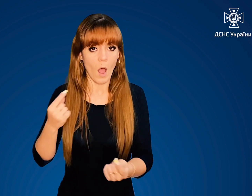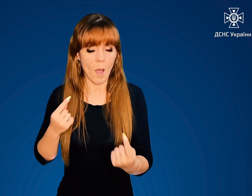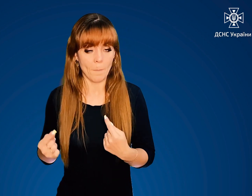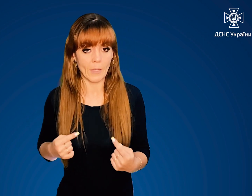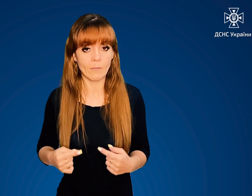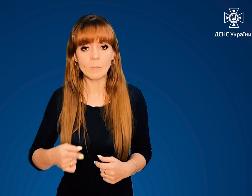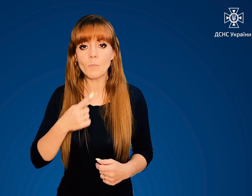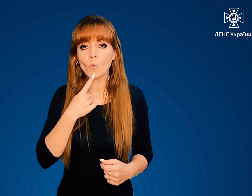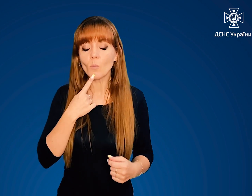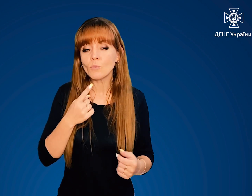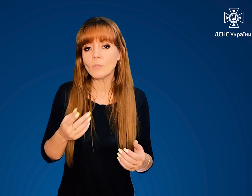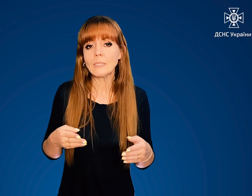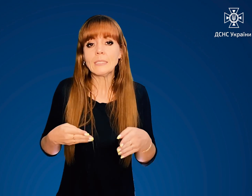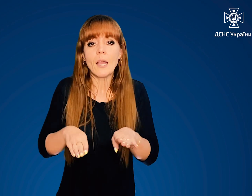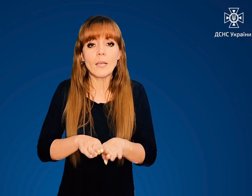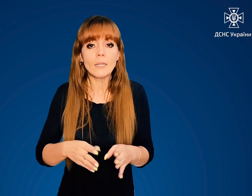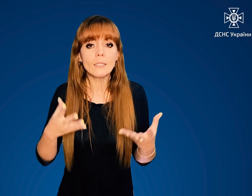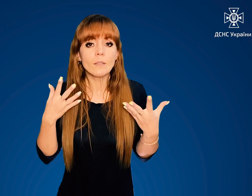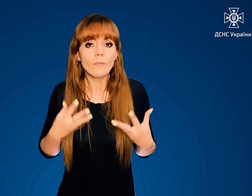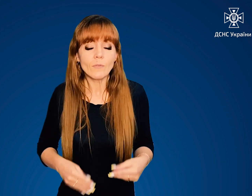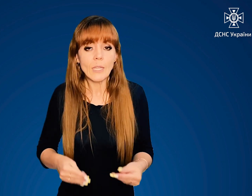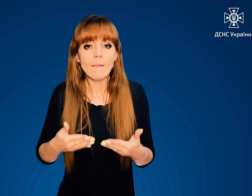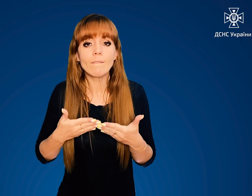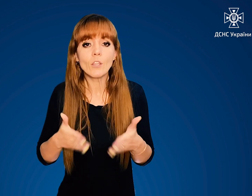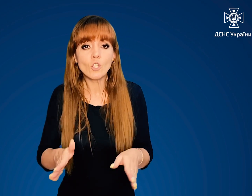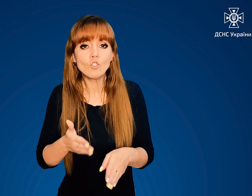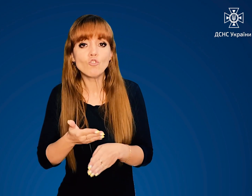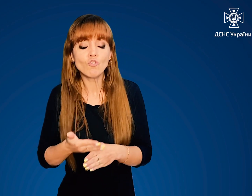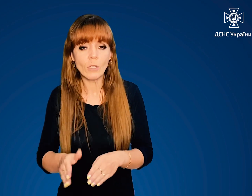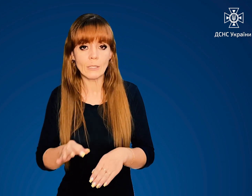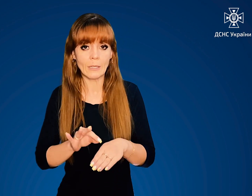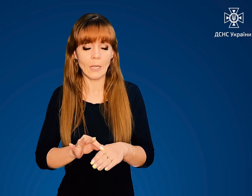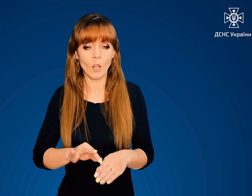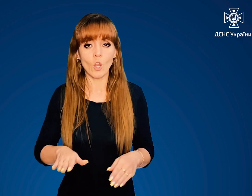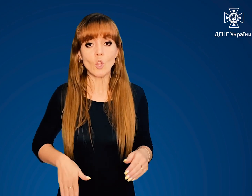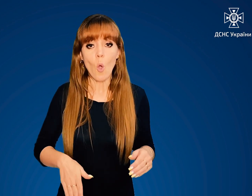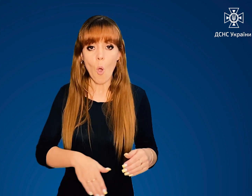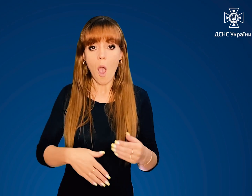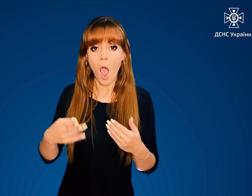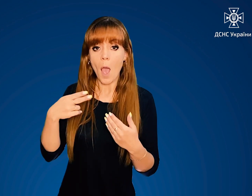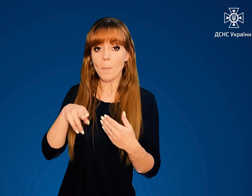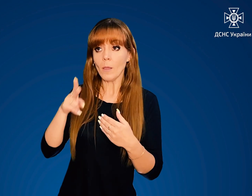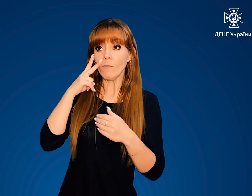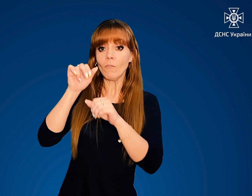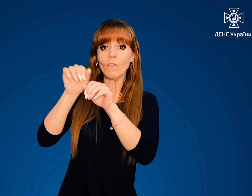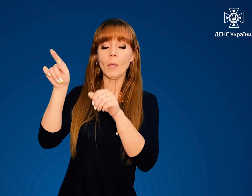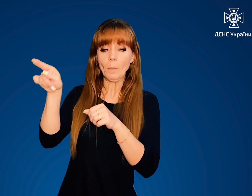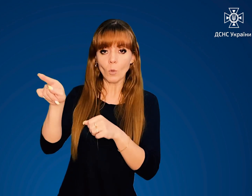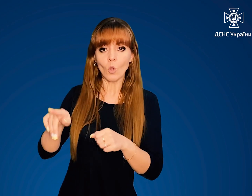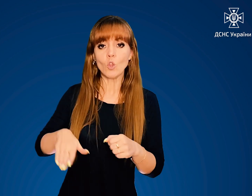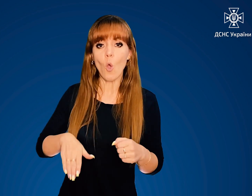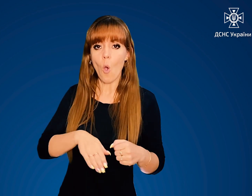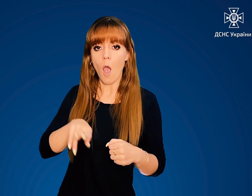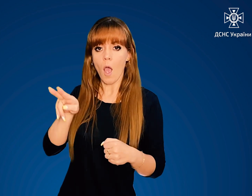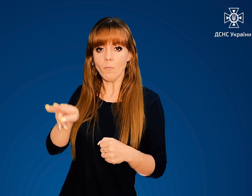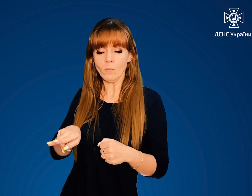Спробуйте закрити всі відкриті частини тіла. Ляште ногами в бік вибуху, обличчям